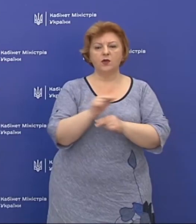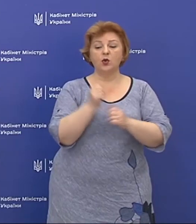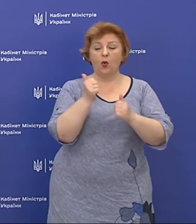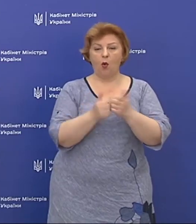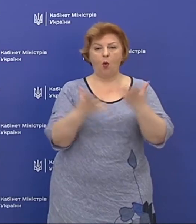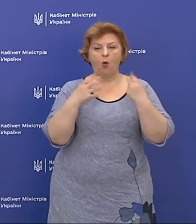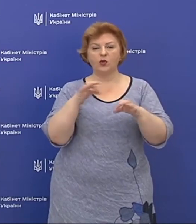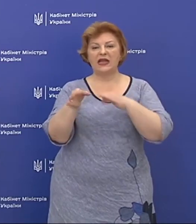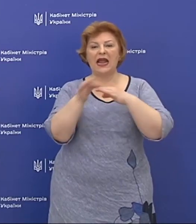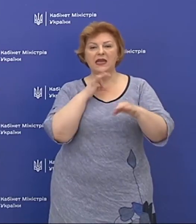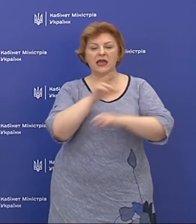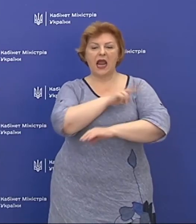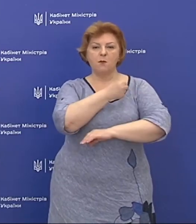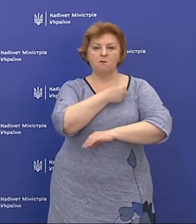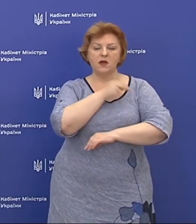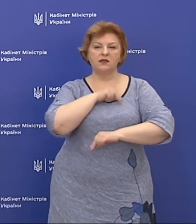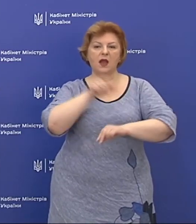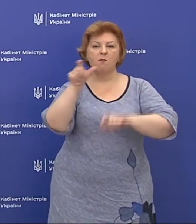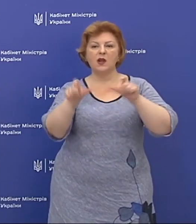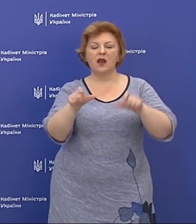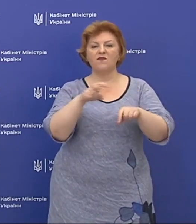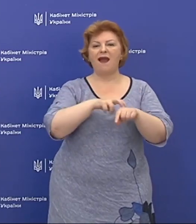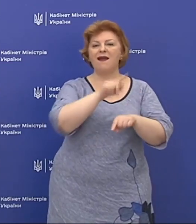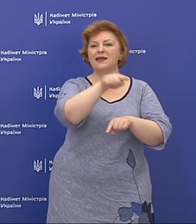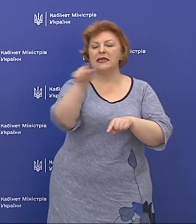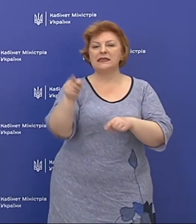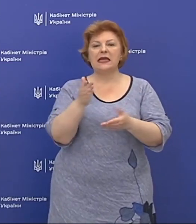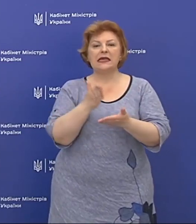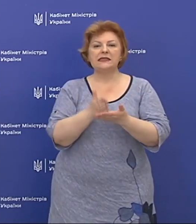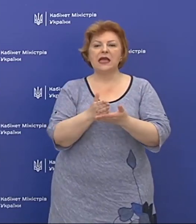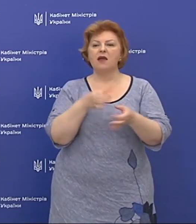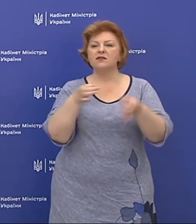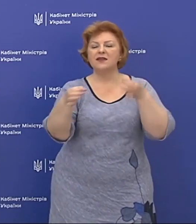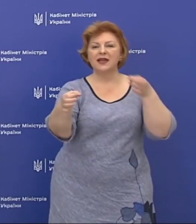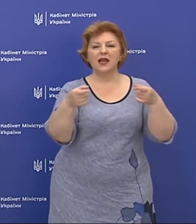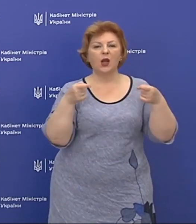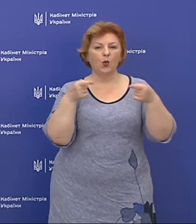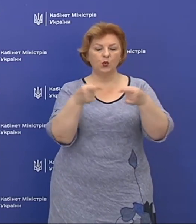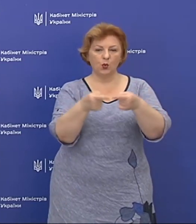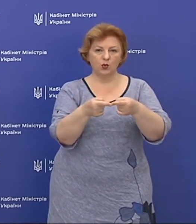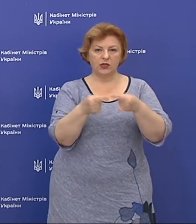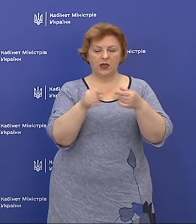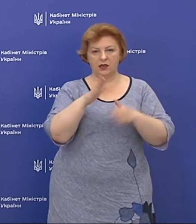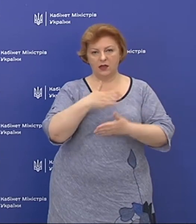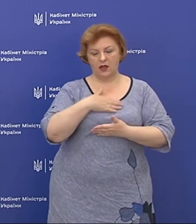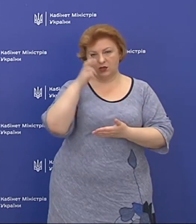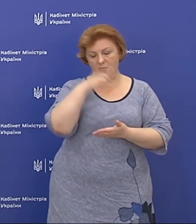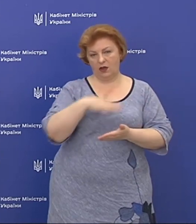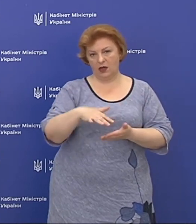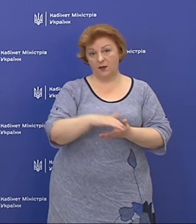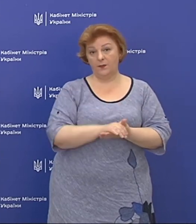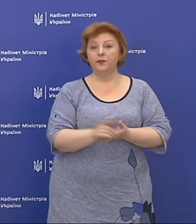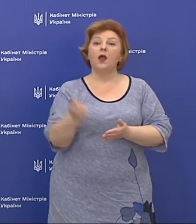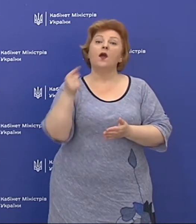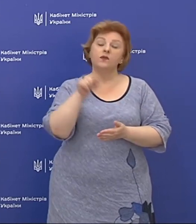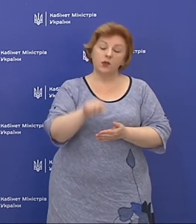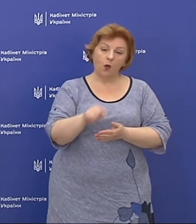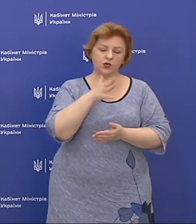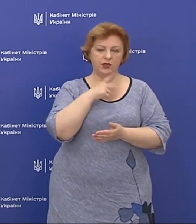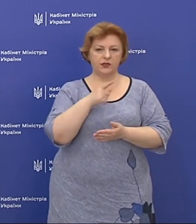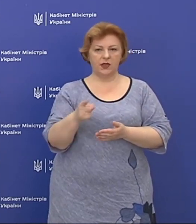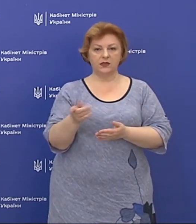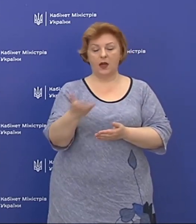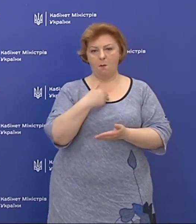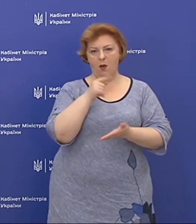медичних працівників і лікарів, які знаходяться в різних куточках нашої країни. Але в той же час